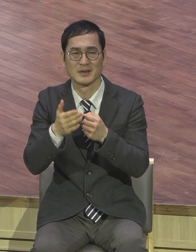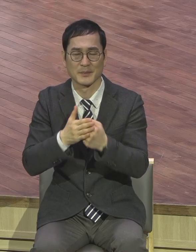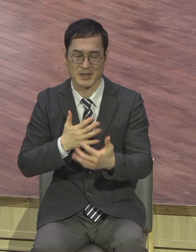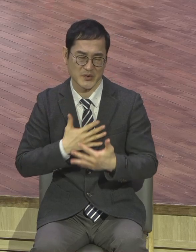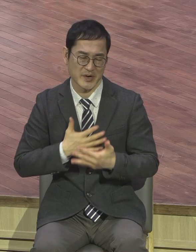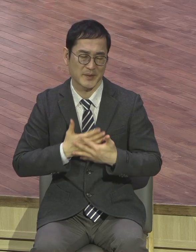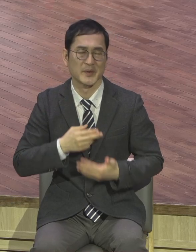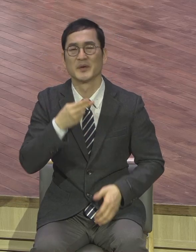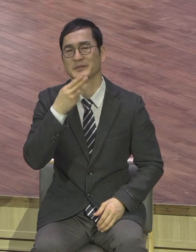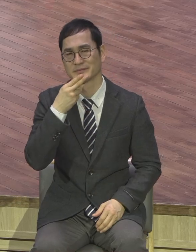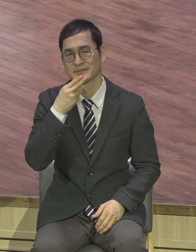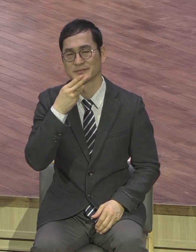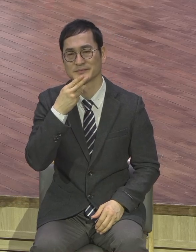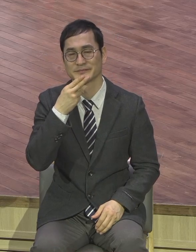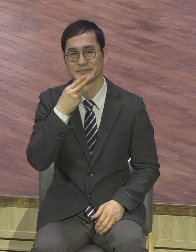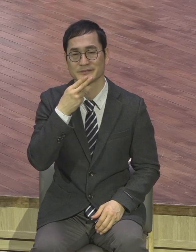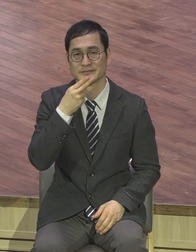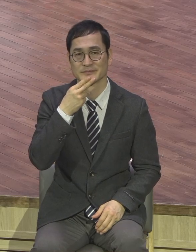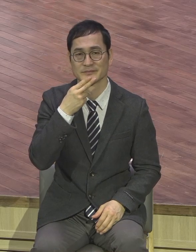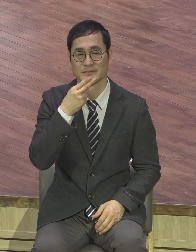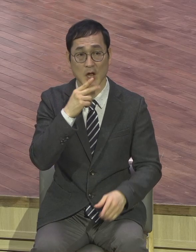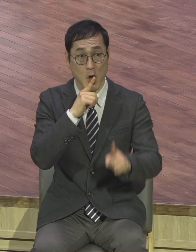은학자 꼭 기도하는 성도는 설레임이 있습니다.